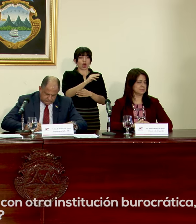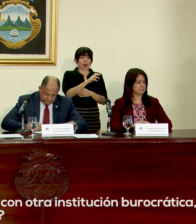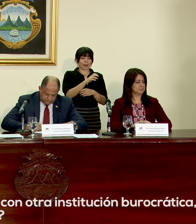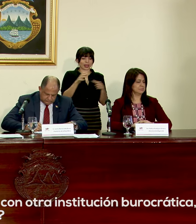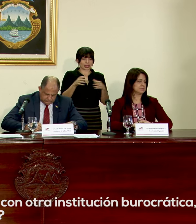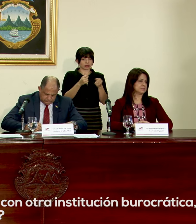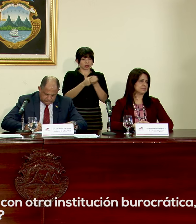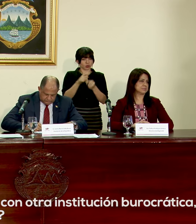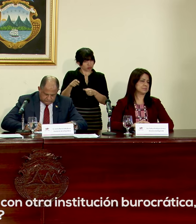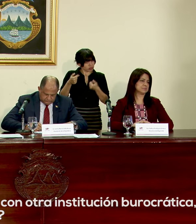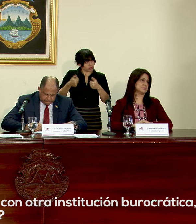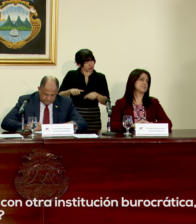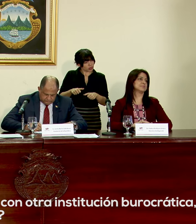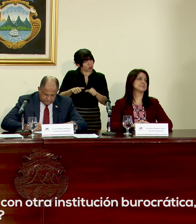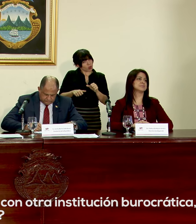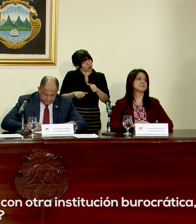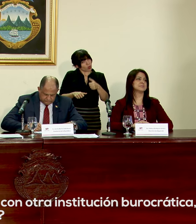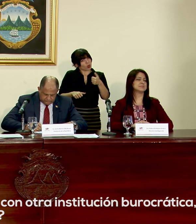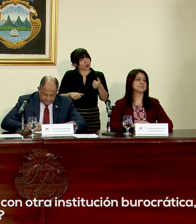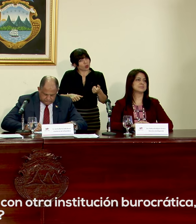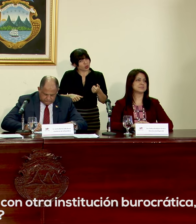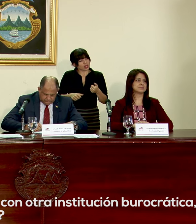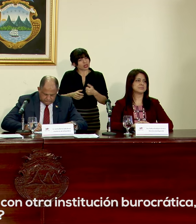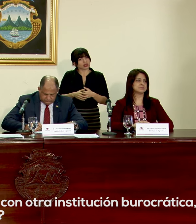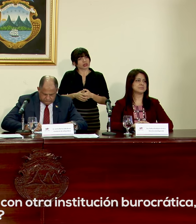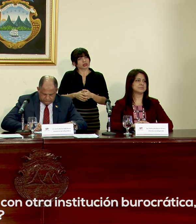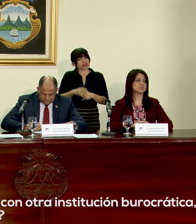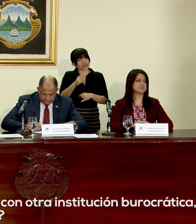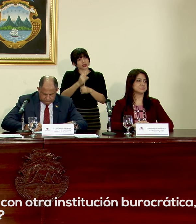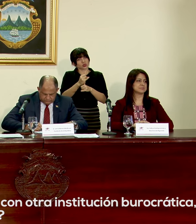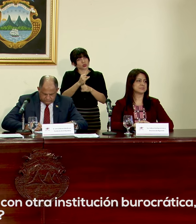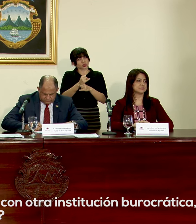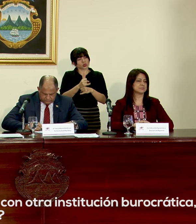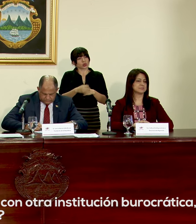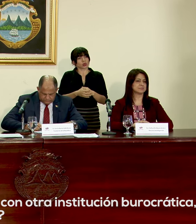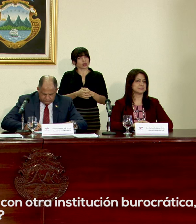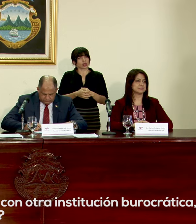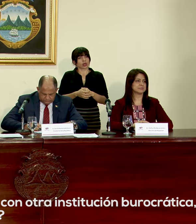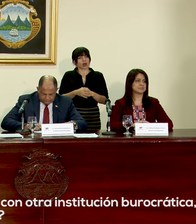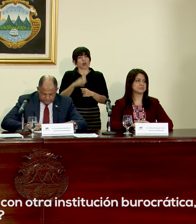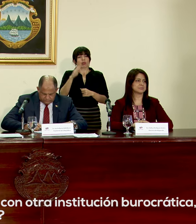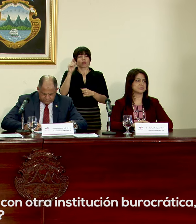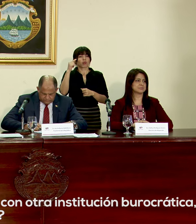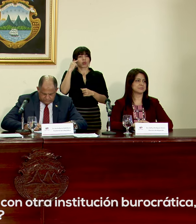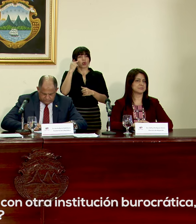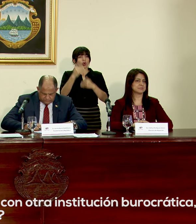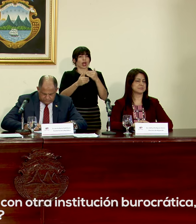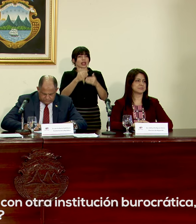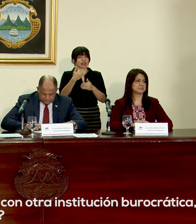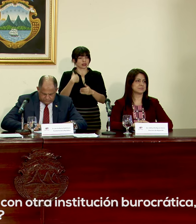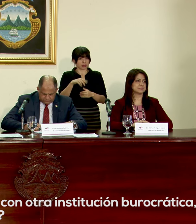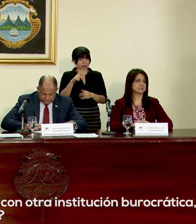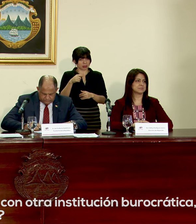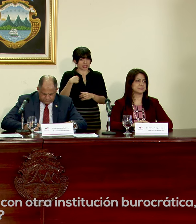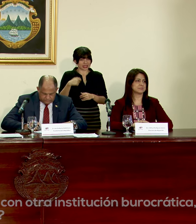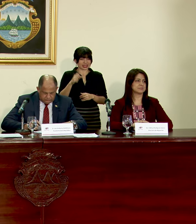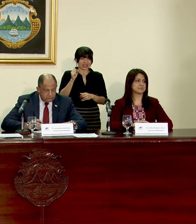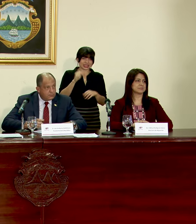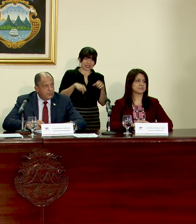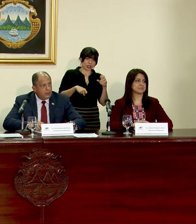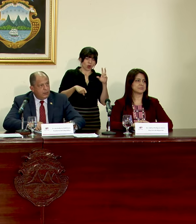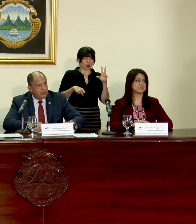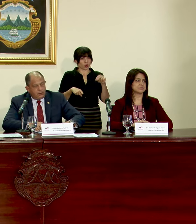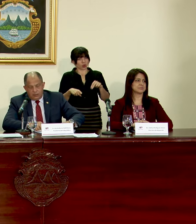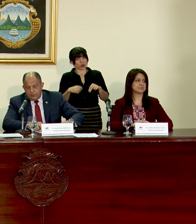¿Usted está de acuerdo con otra institución burocrática, señor presidente? ¿Sí o no?